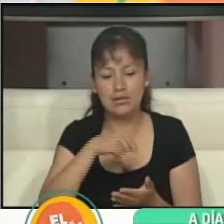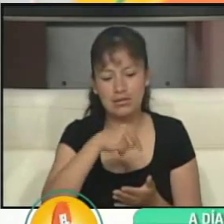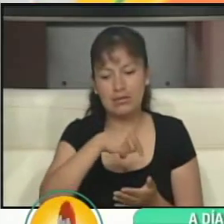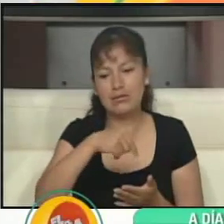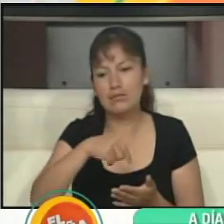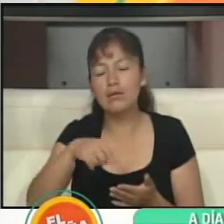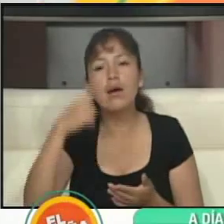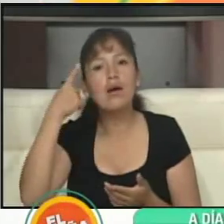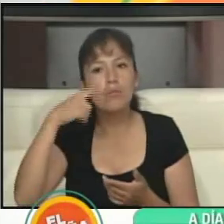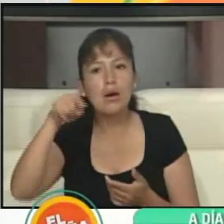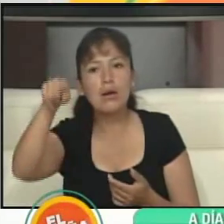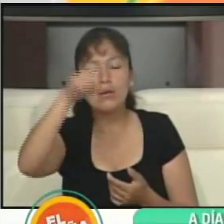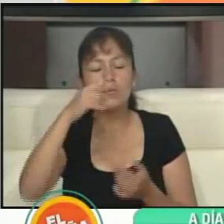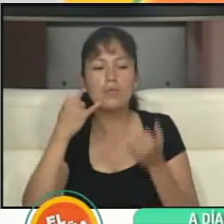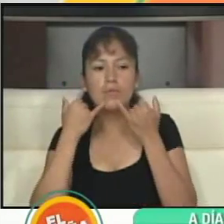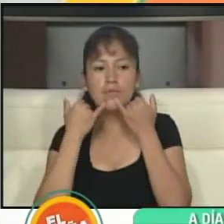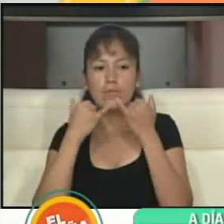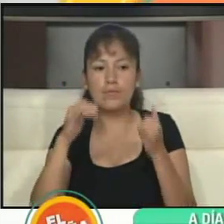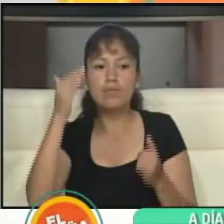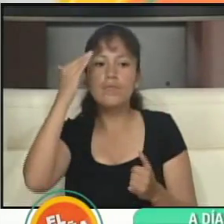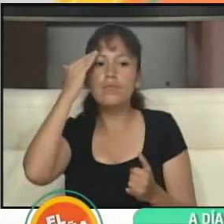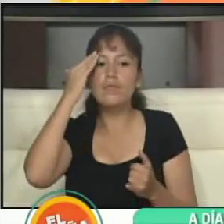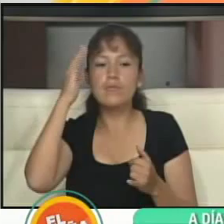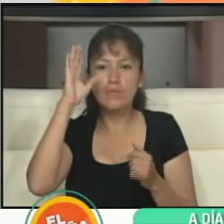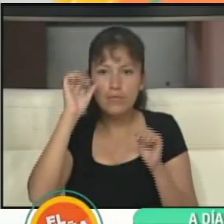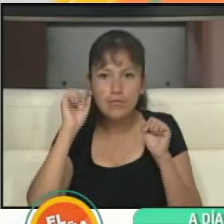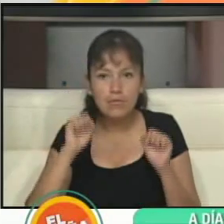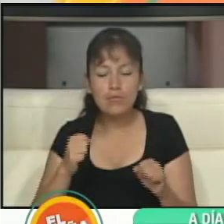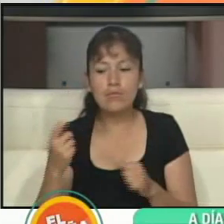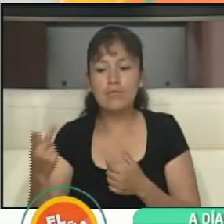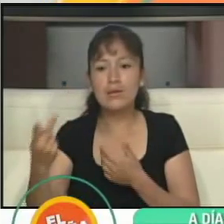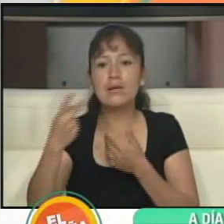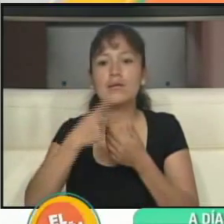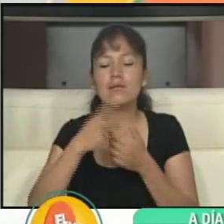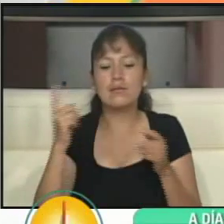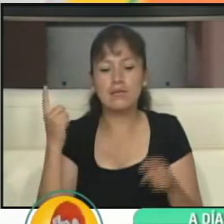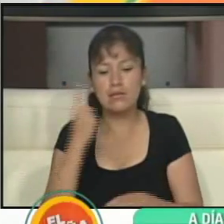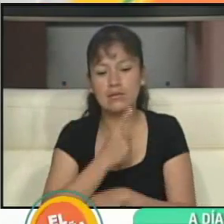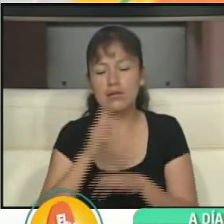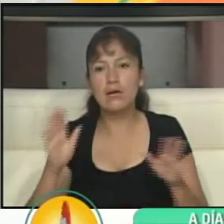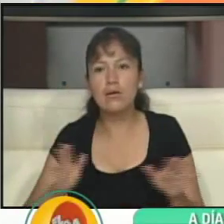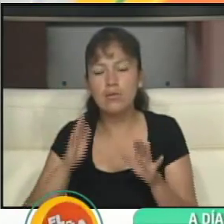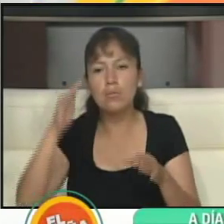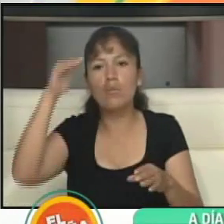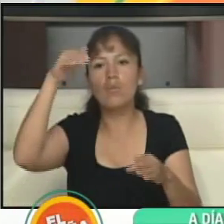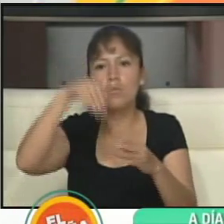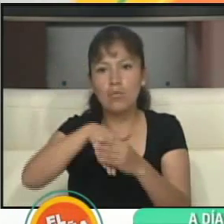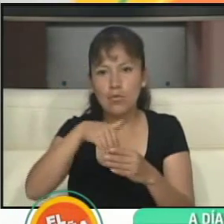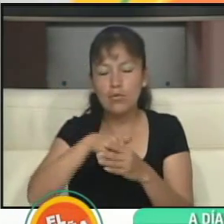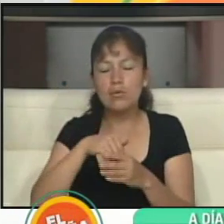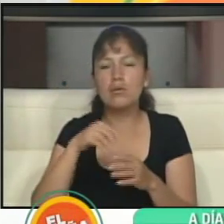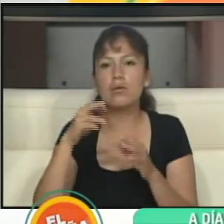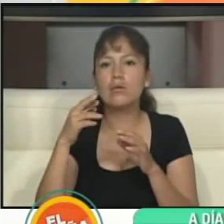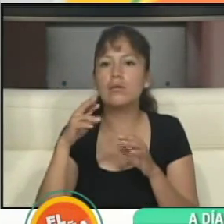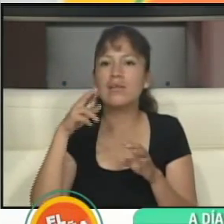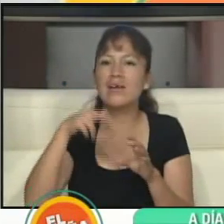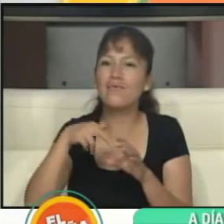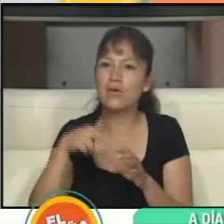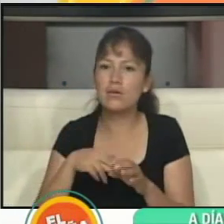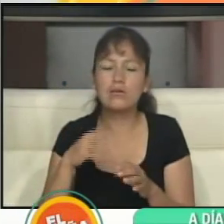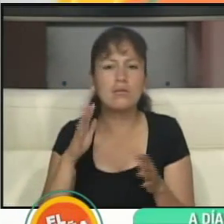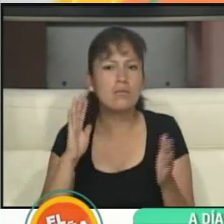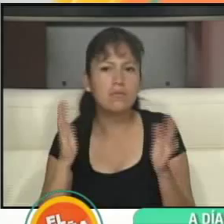pueda tener información y participe el día domingo de esta votación del referéndum autonómico. Es básicamente